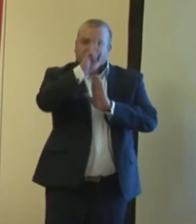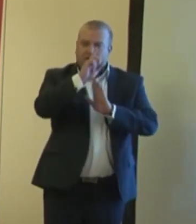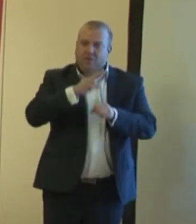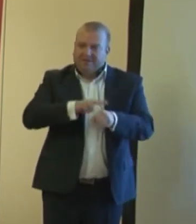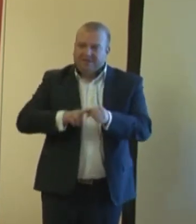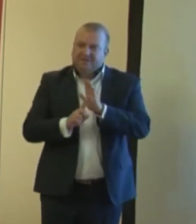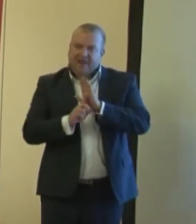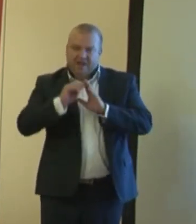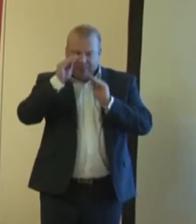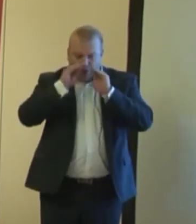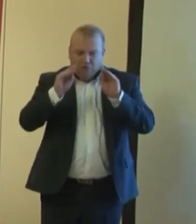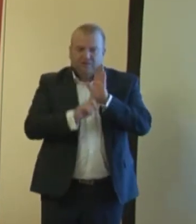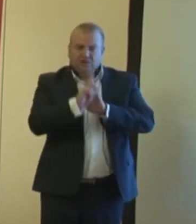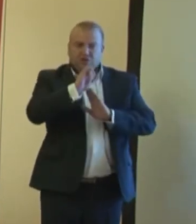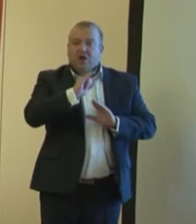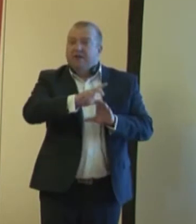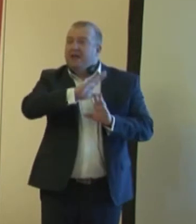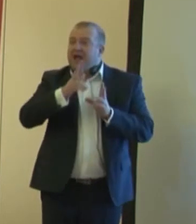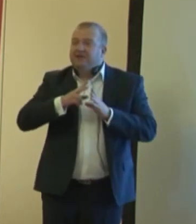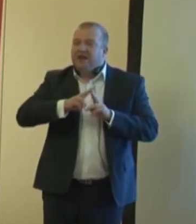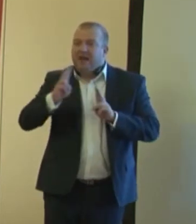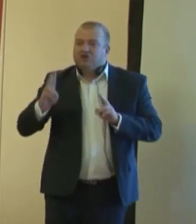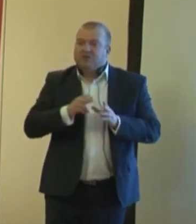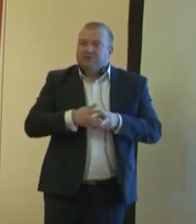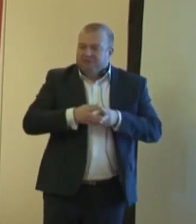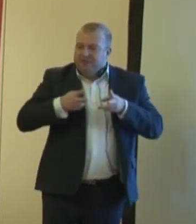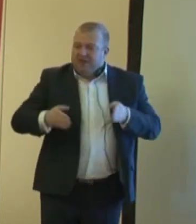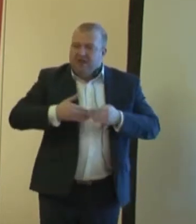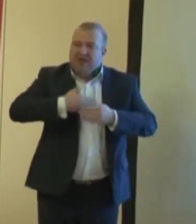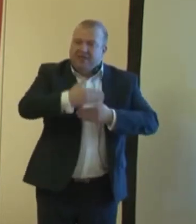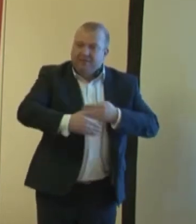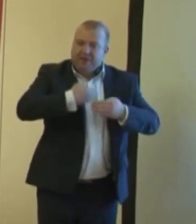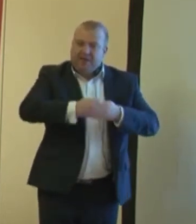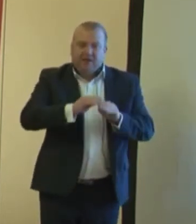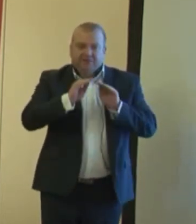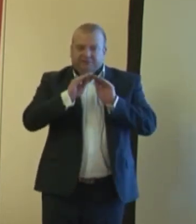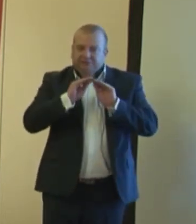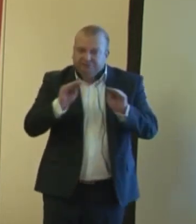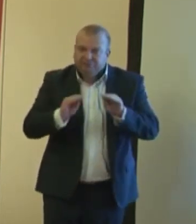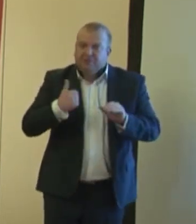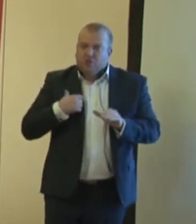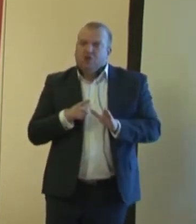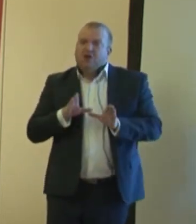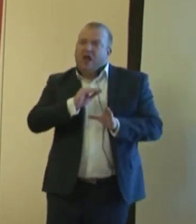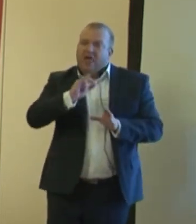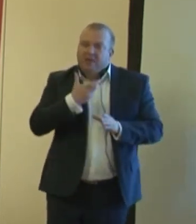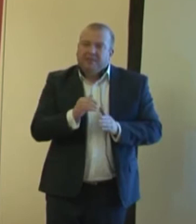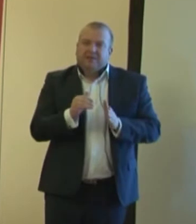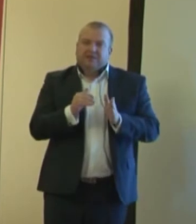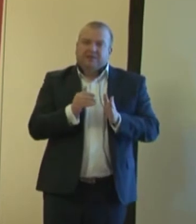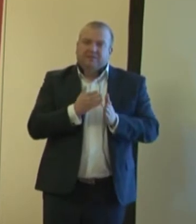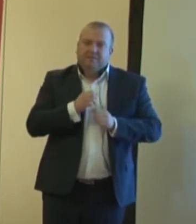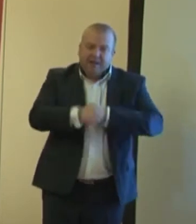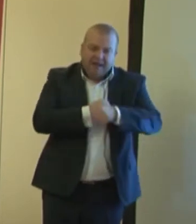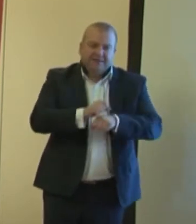szczeblu kształcenia nauczycieli były obowiązkowe elementy pracy z uczniem niepełnosprawnym.